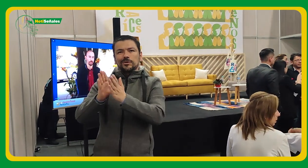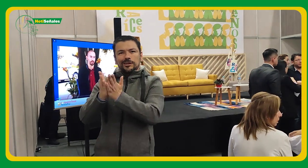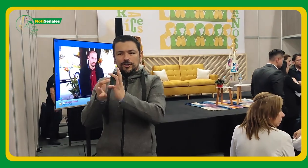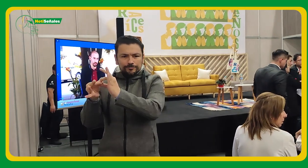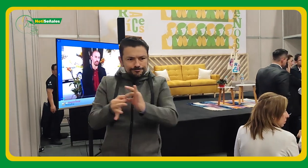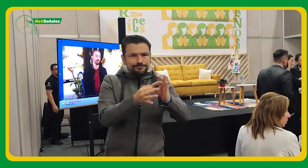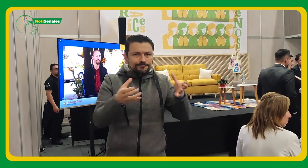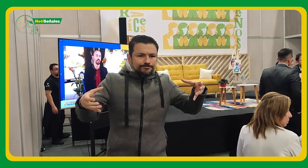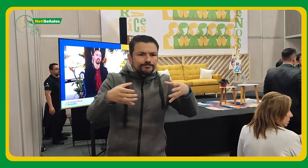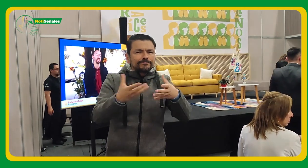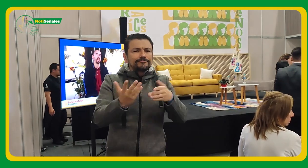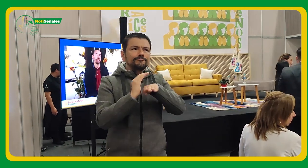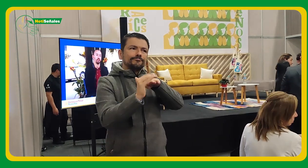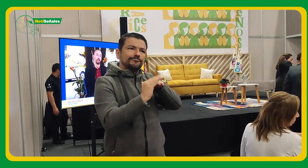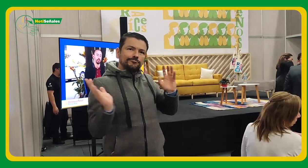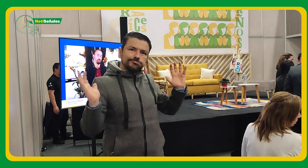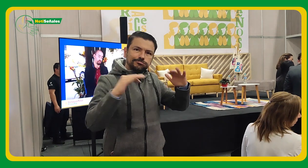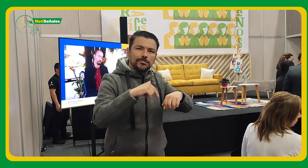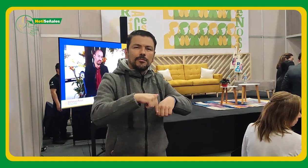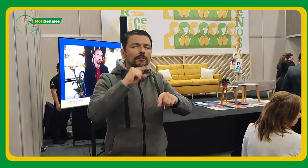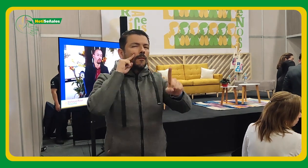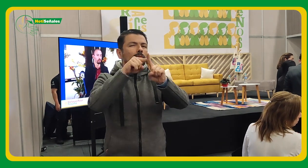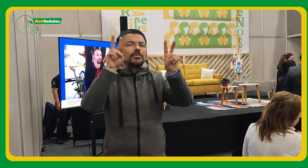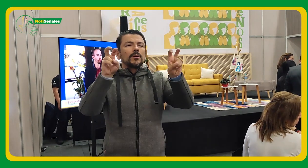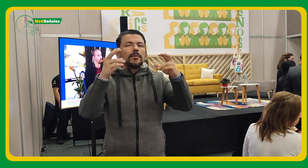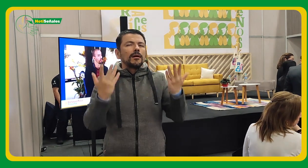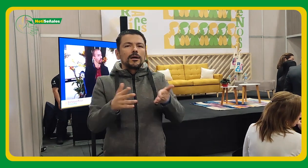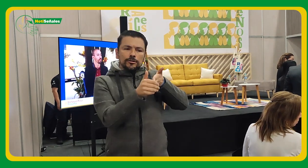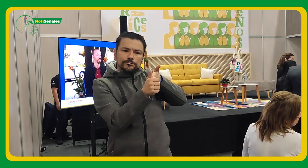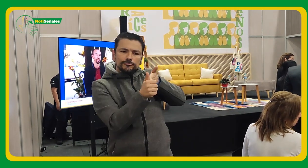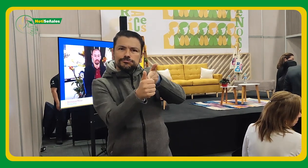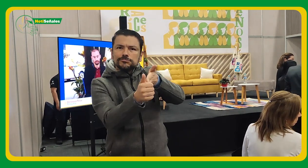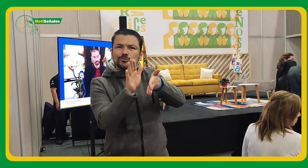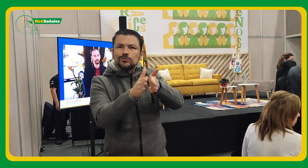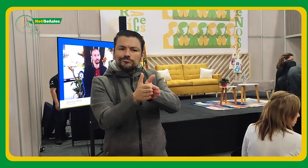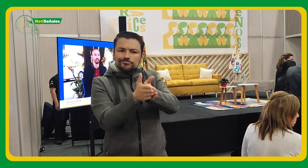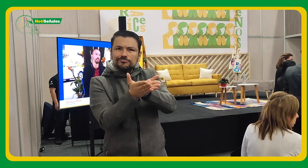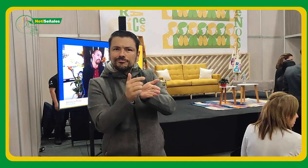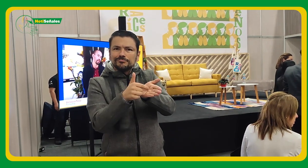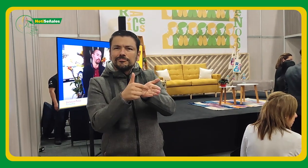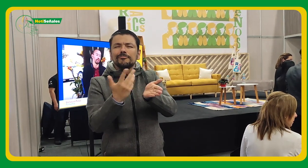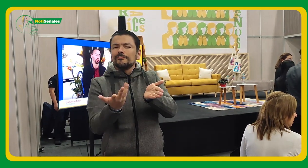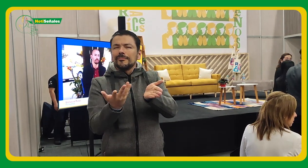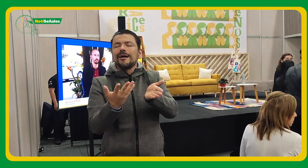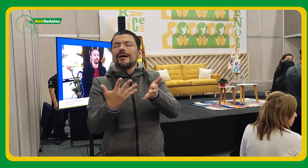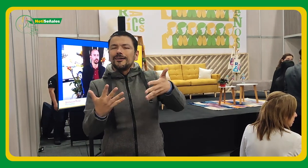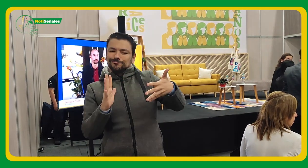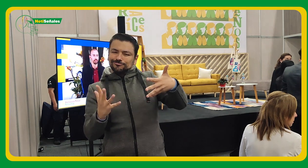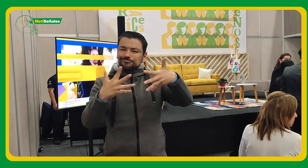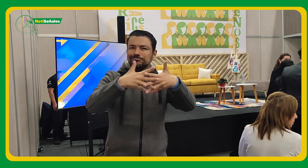que en colaboración con Saldariaga Concha, en este lugar se hablará sobre el documento guía para la producción de contenidos